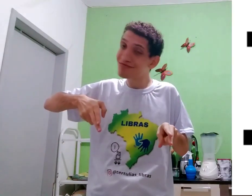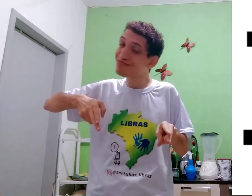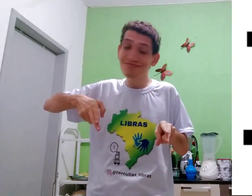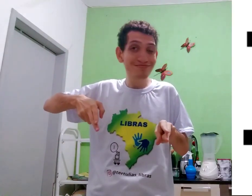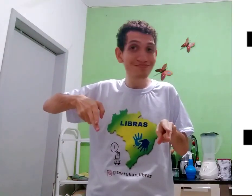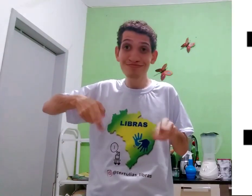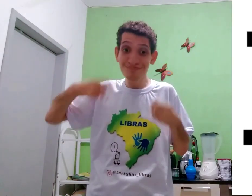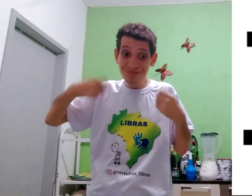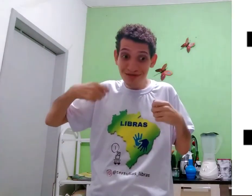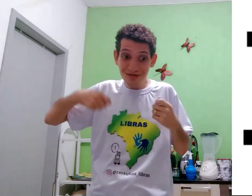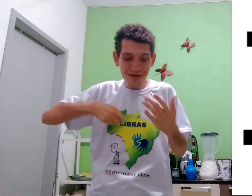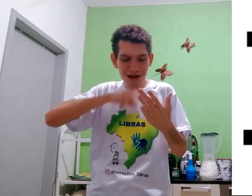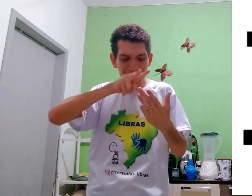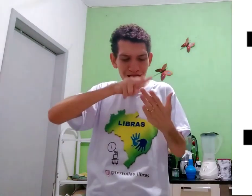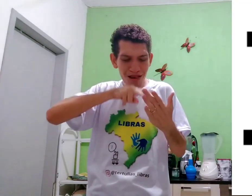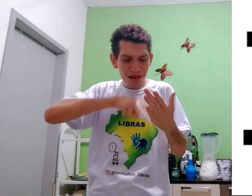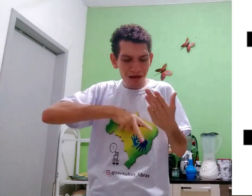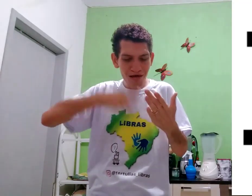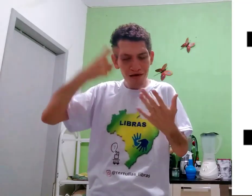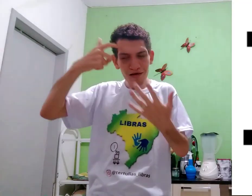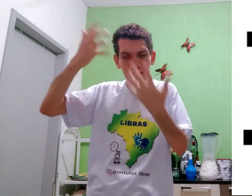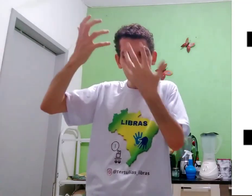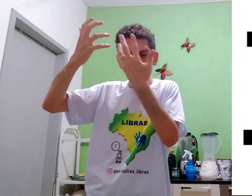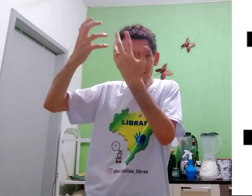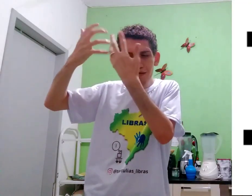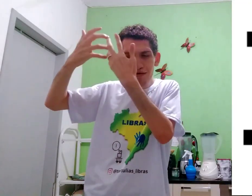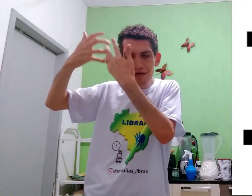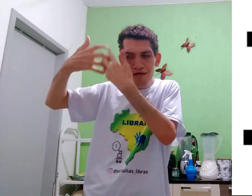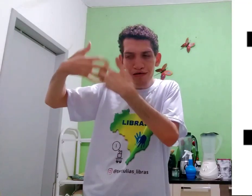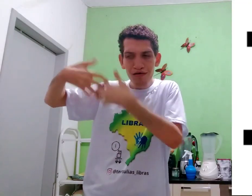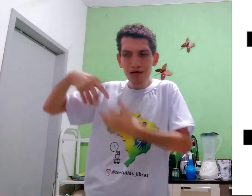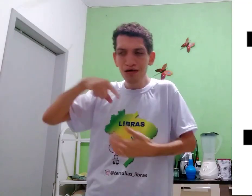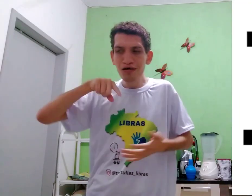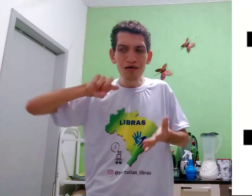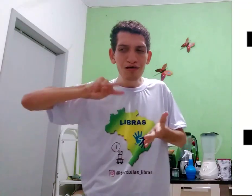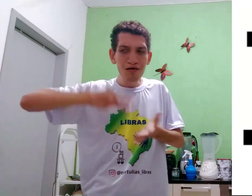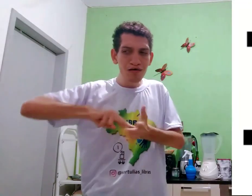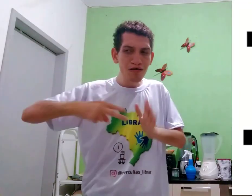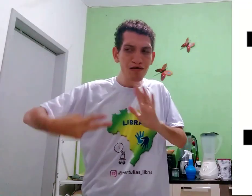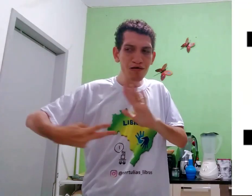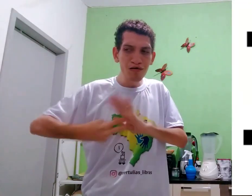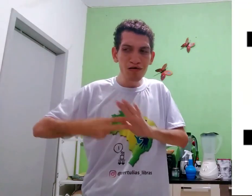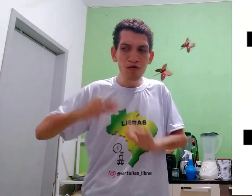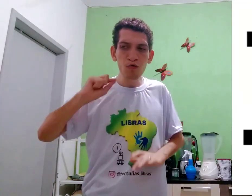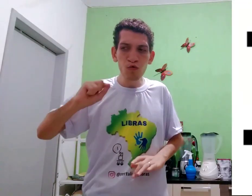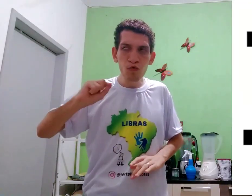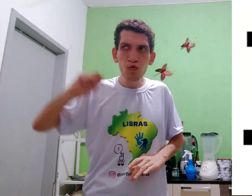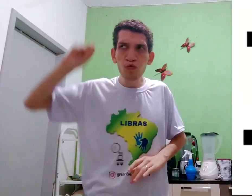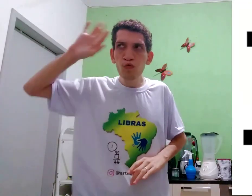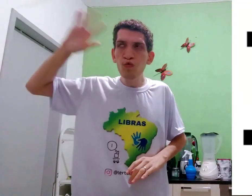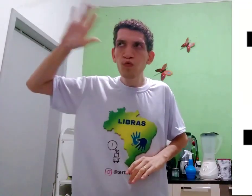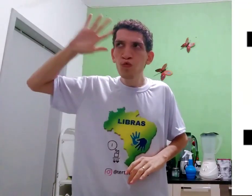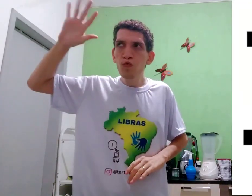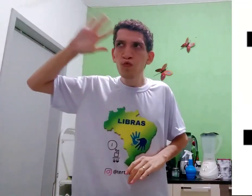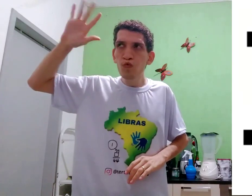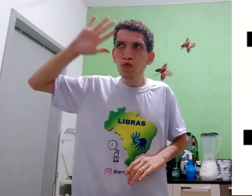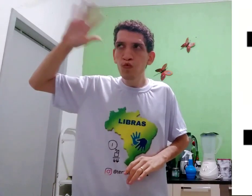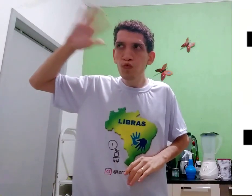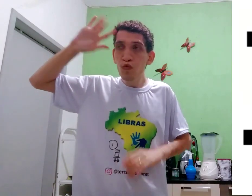não precisa ler, mas refletir, significar o que, imaginar